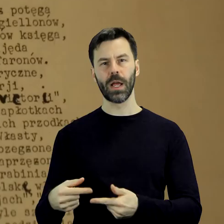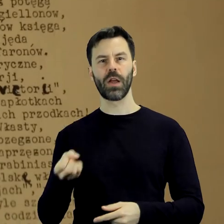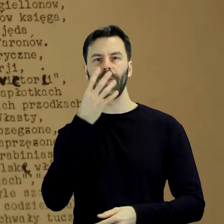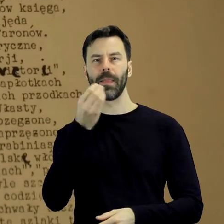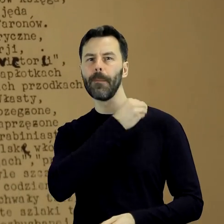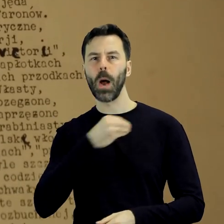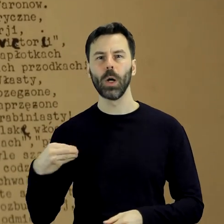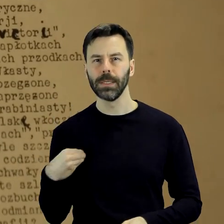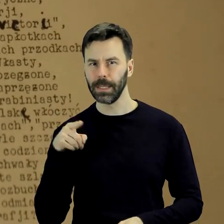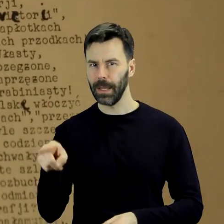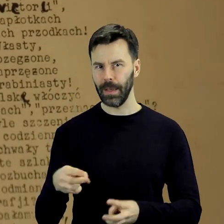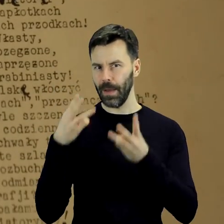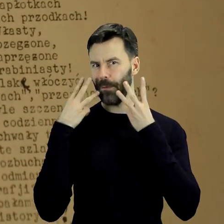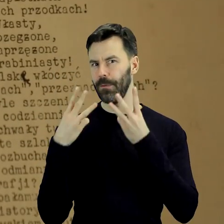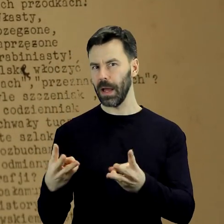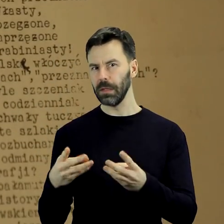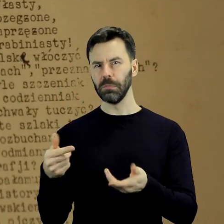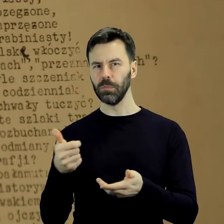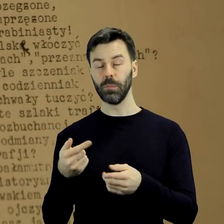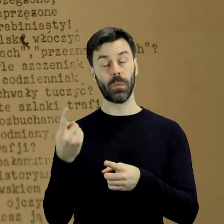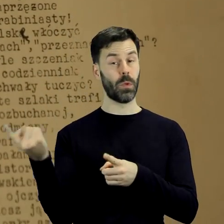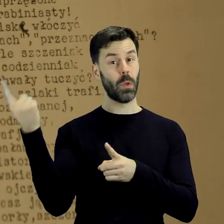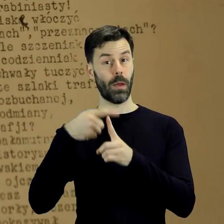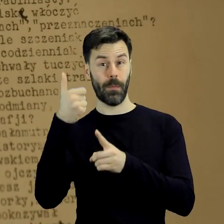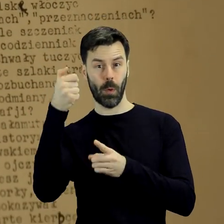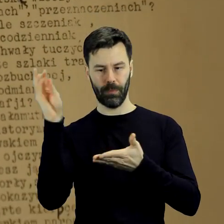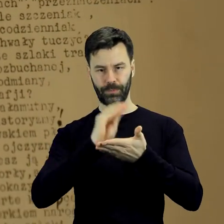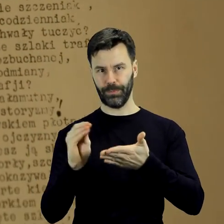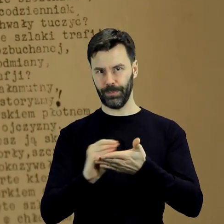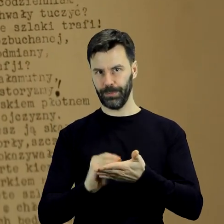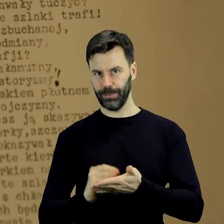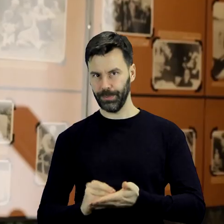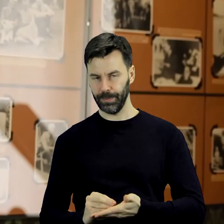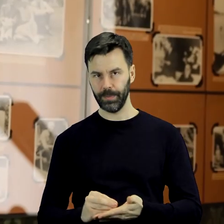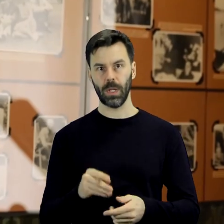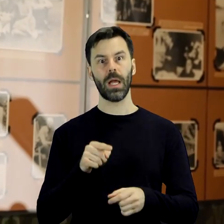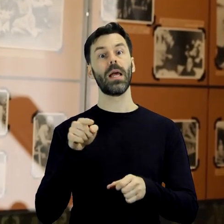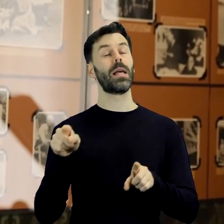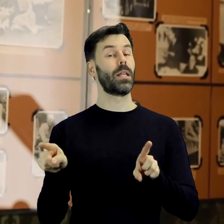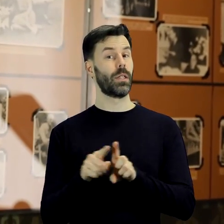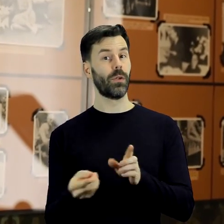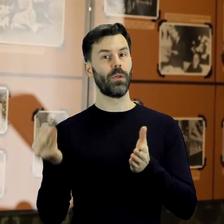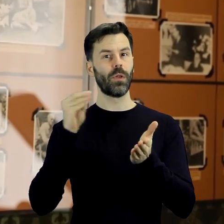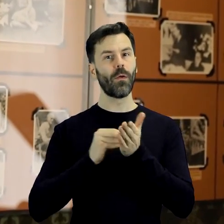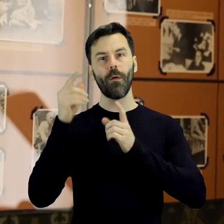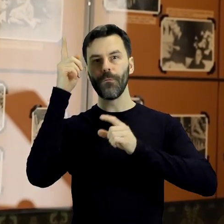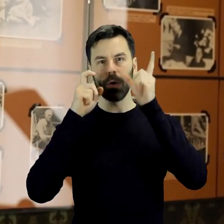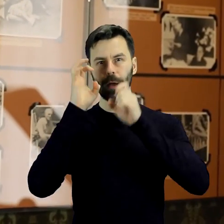kwiatów polskich z odręcznymi dopiskami autora. Ekspozycje uzupełniają fotografie Juliana Tuwima,